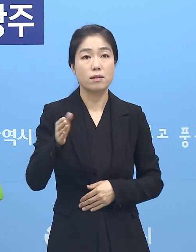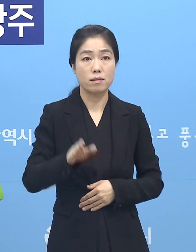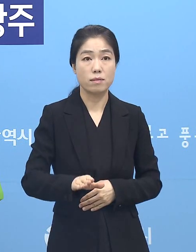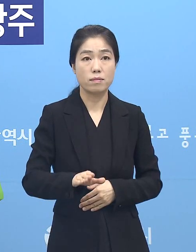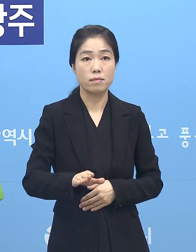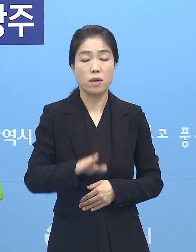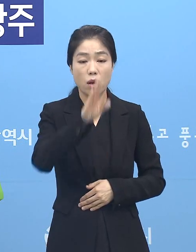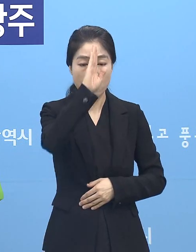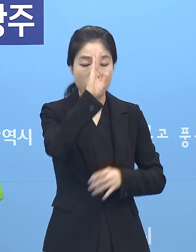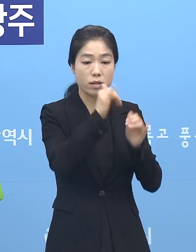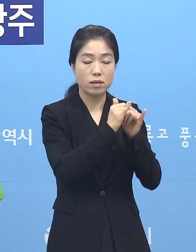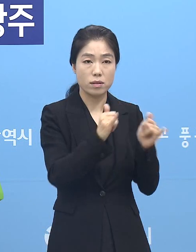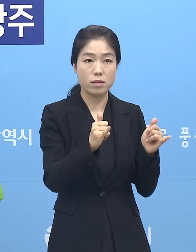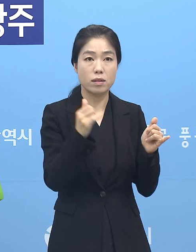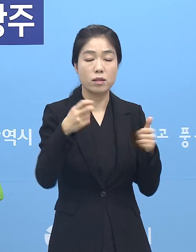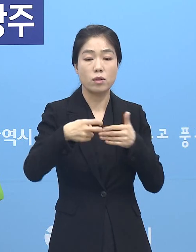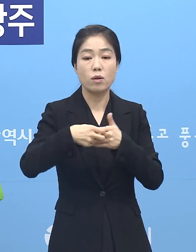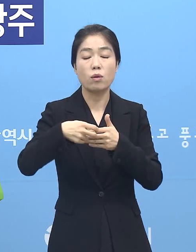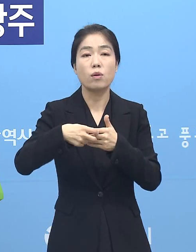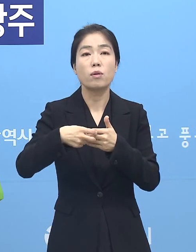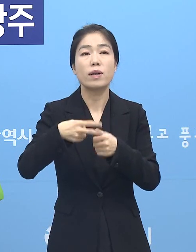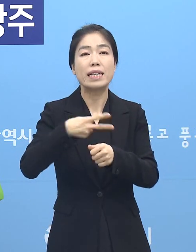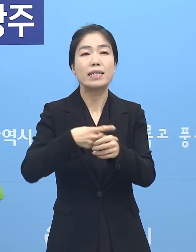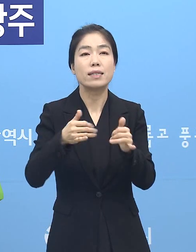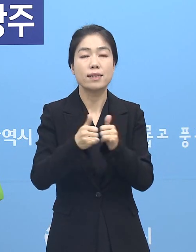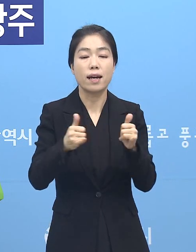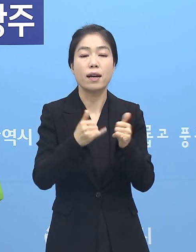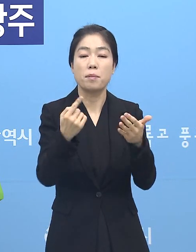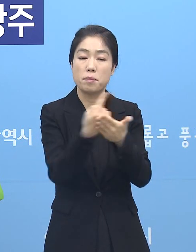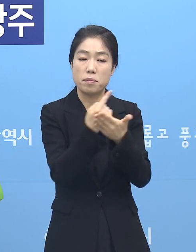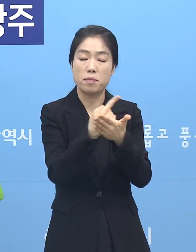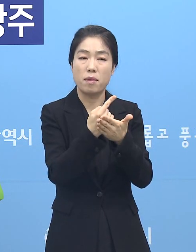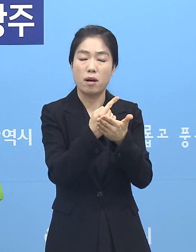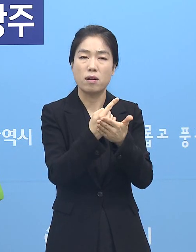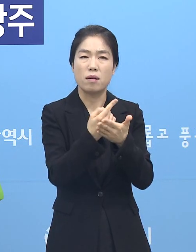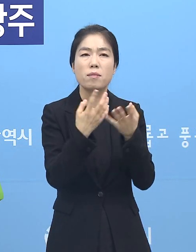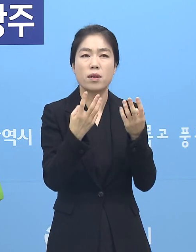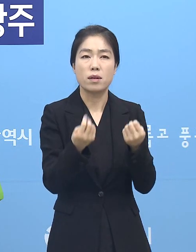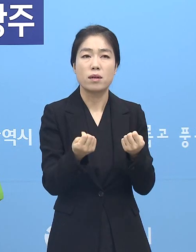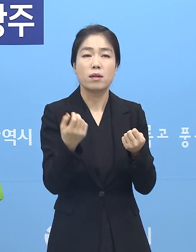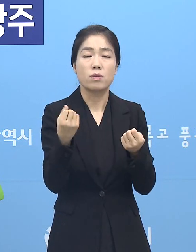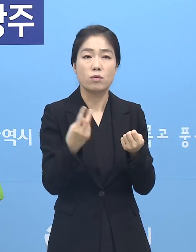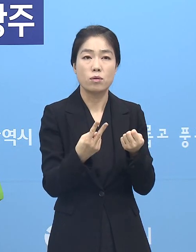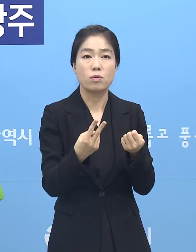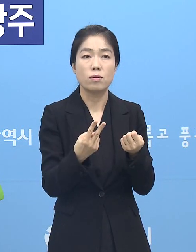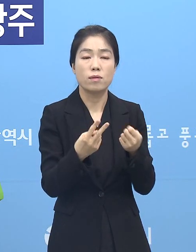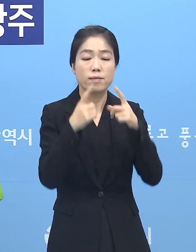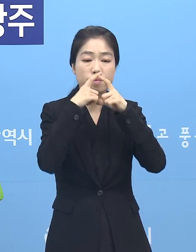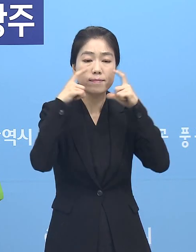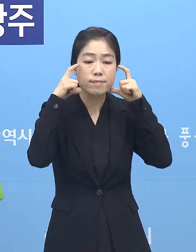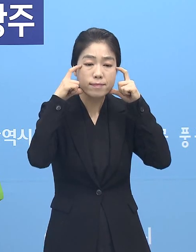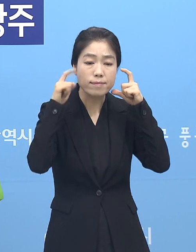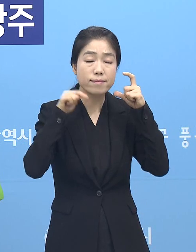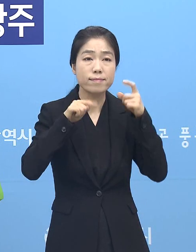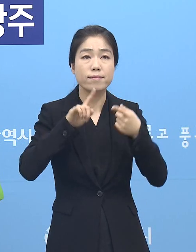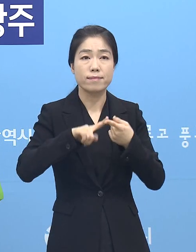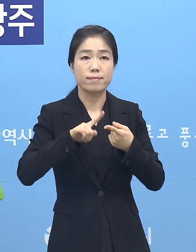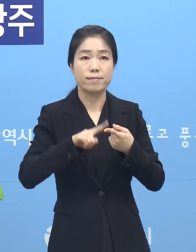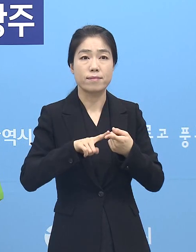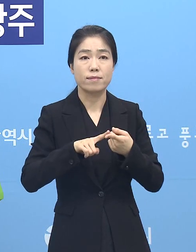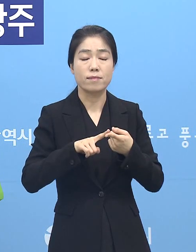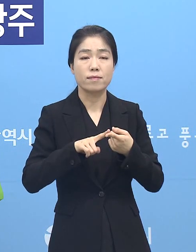환자와 의료인 사이에 접촉하는 점들이 굉장히 많고 또 마스크나 이런 부분들이